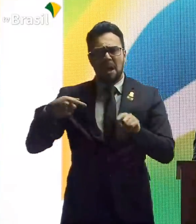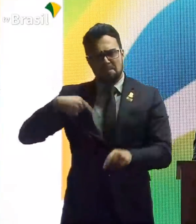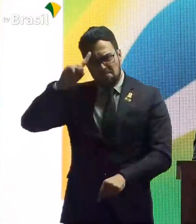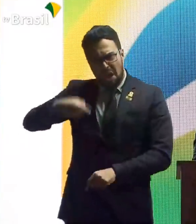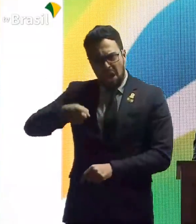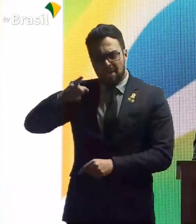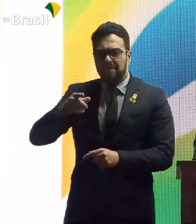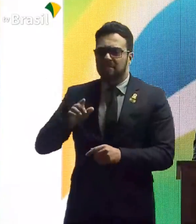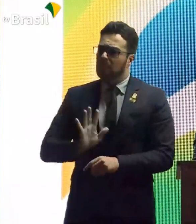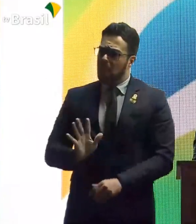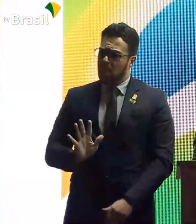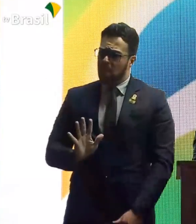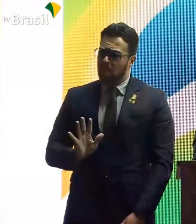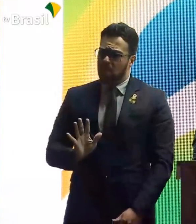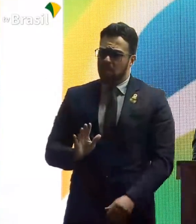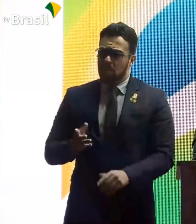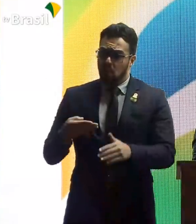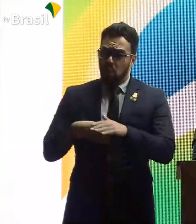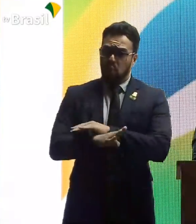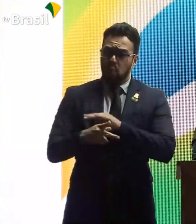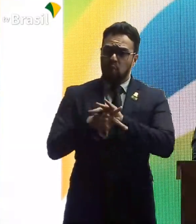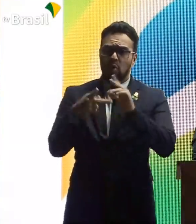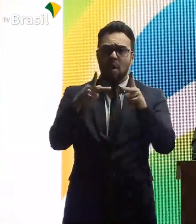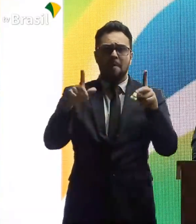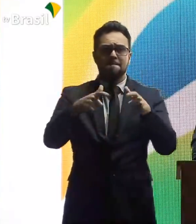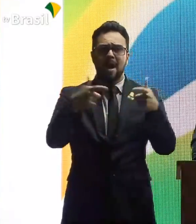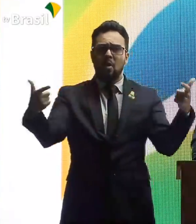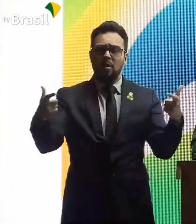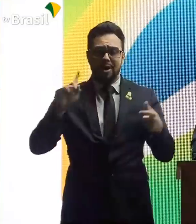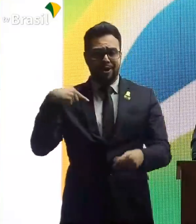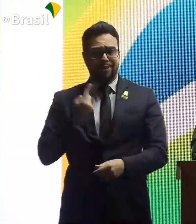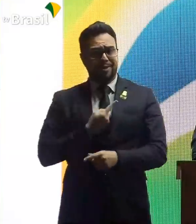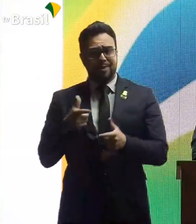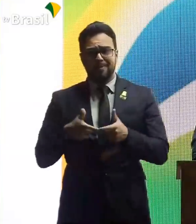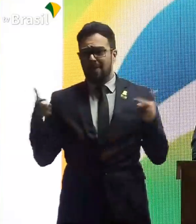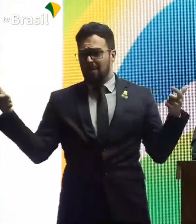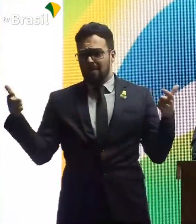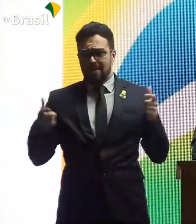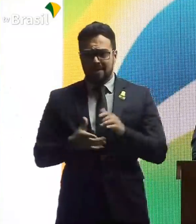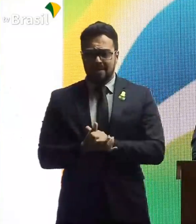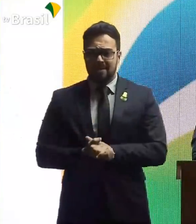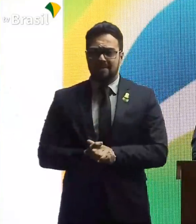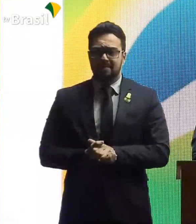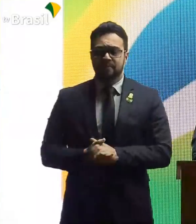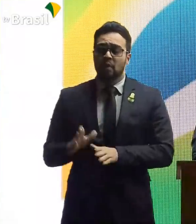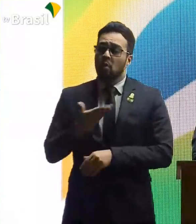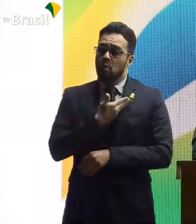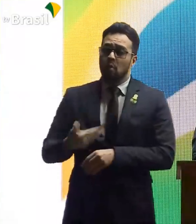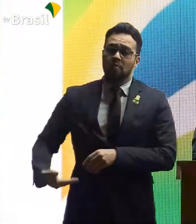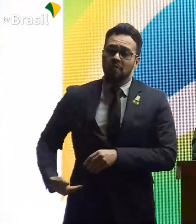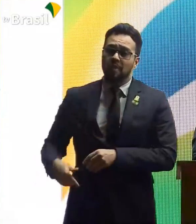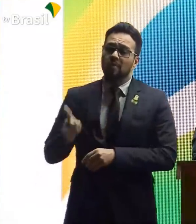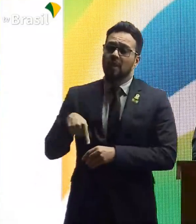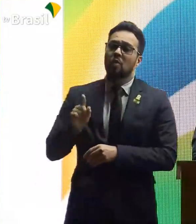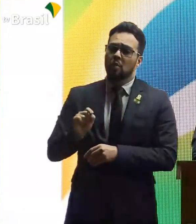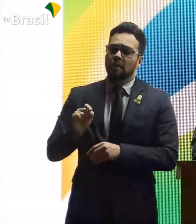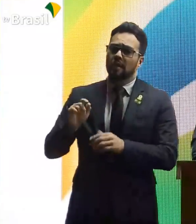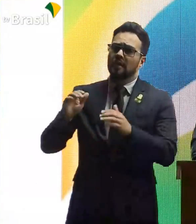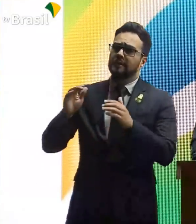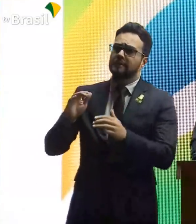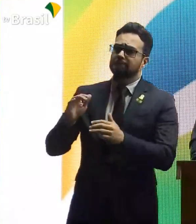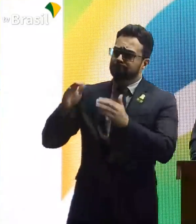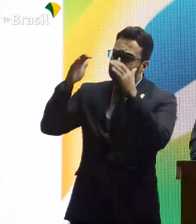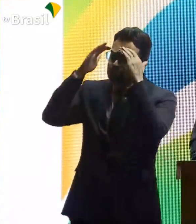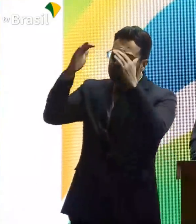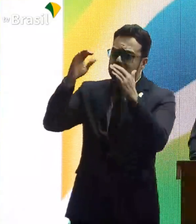os seus costumes. A grande maioria que somos nós. Um governo que é temente a Deus.